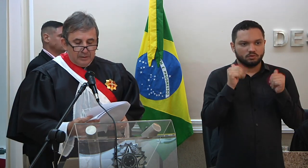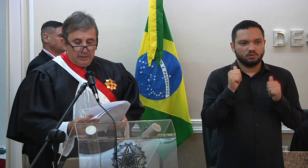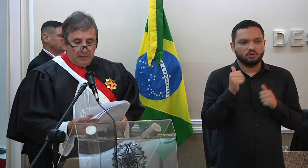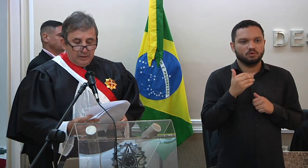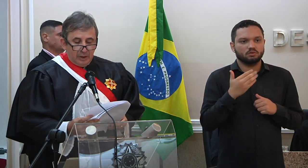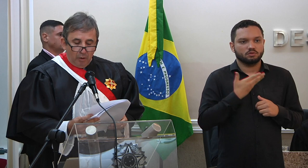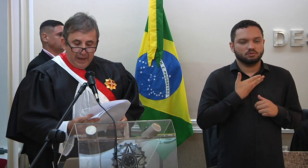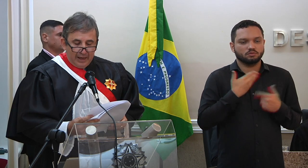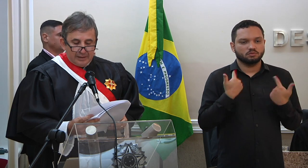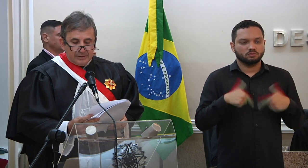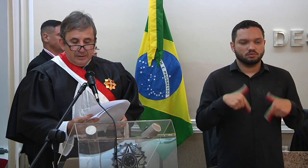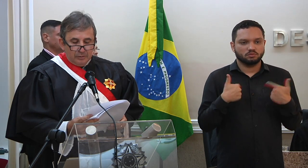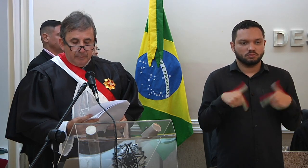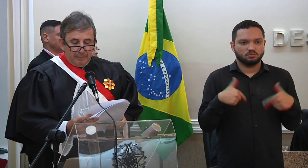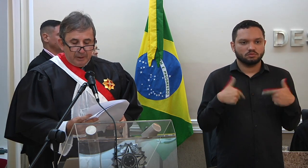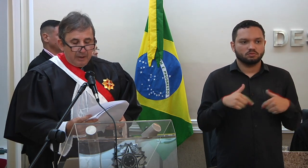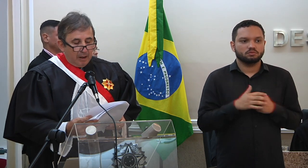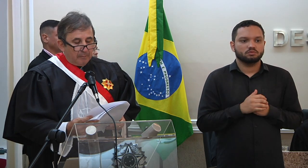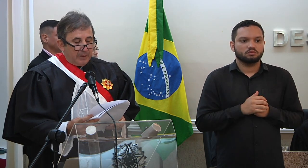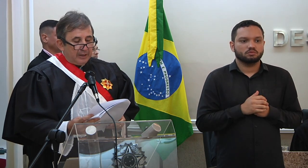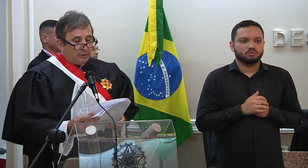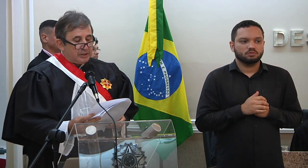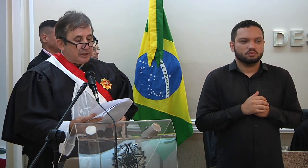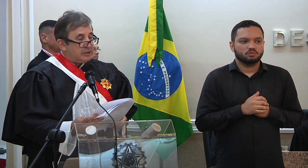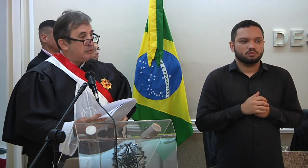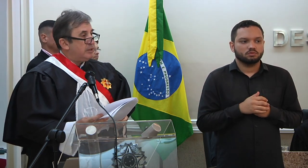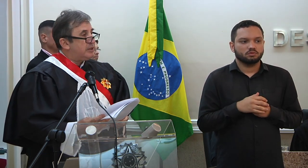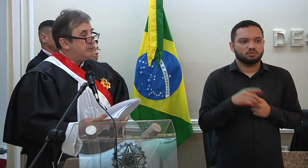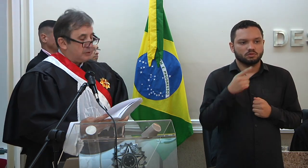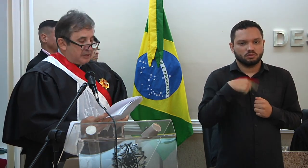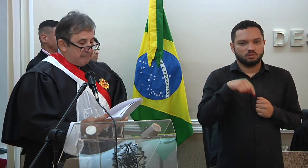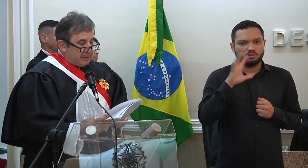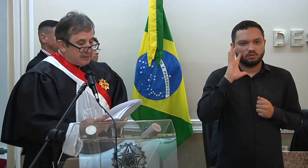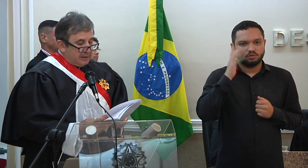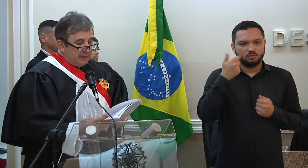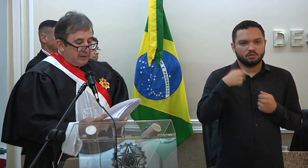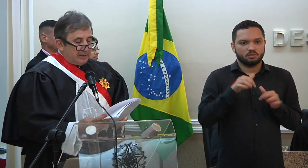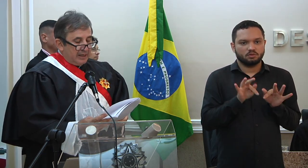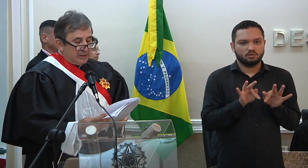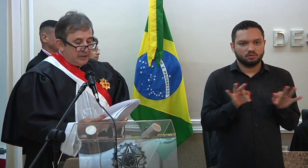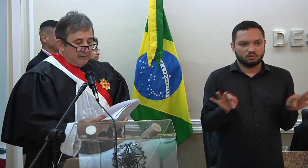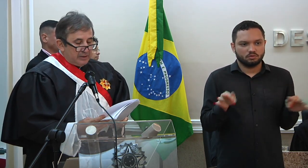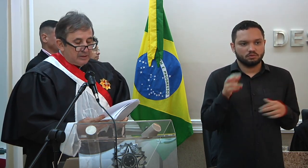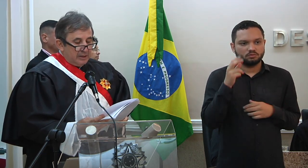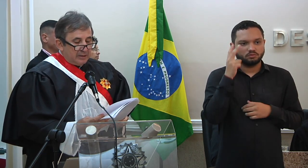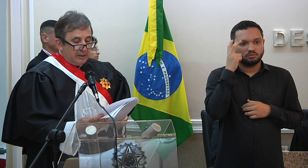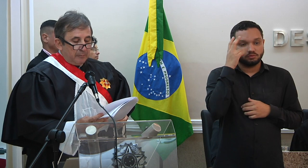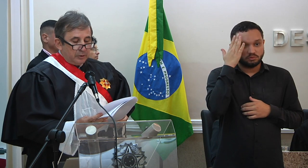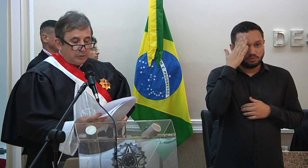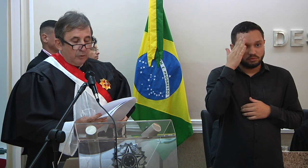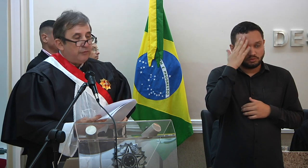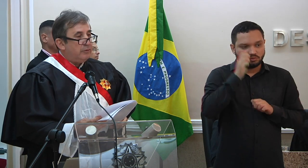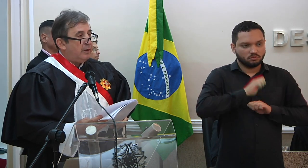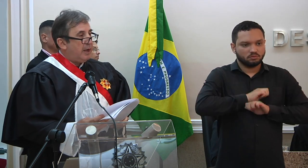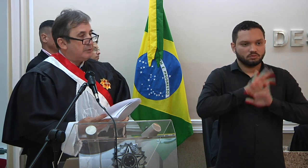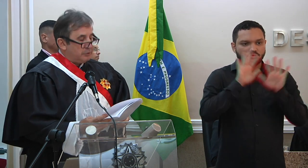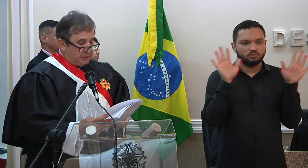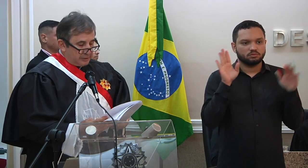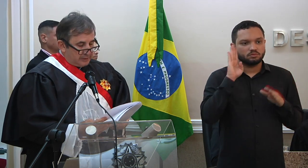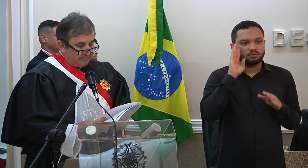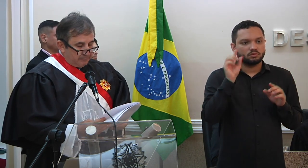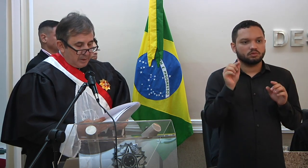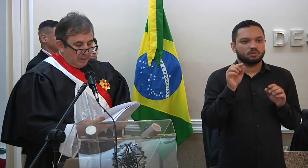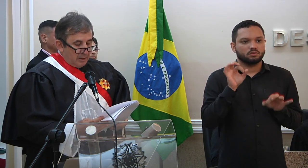pares e colegas do primeiro gal, para que nossas decisões sejam simples, inteligíveis, tendo por estofo